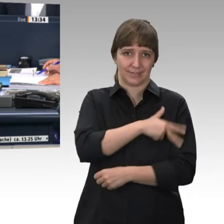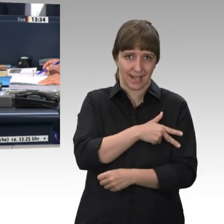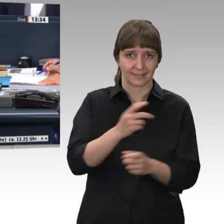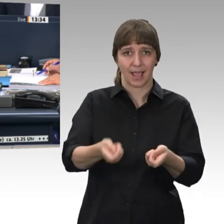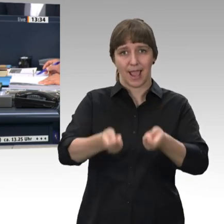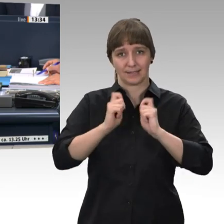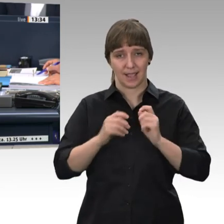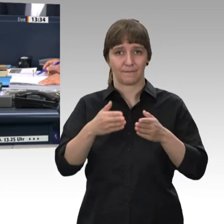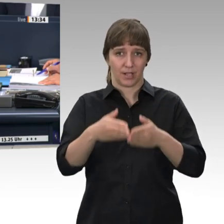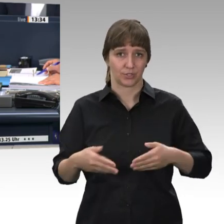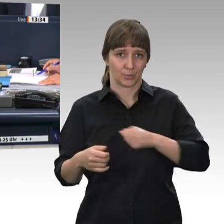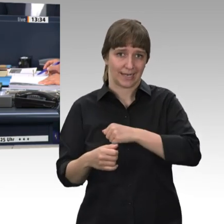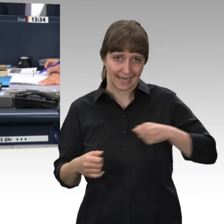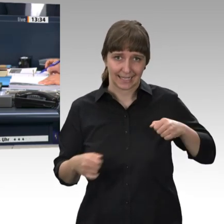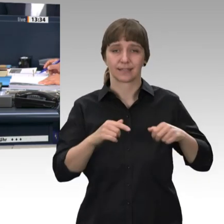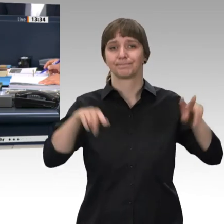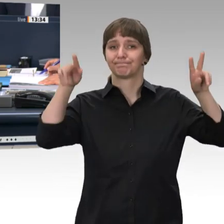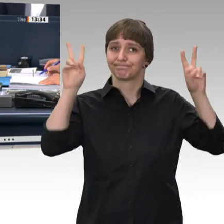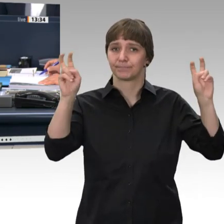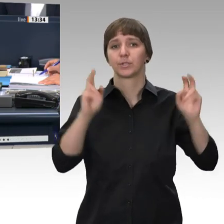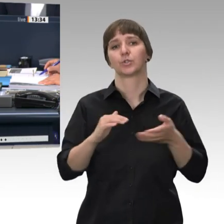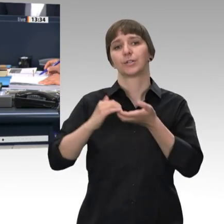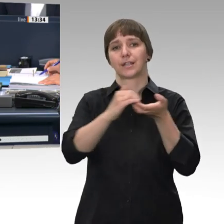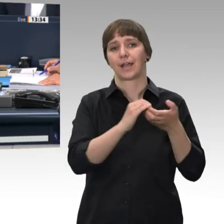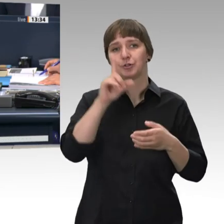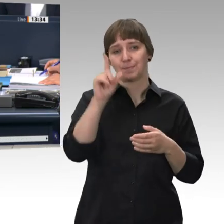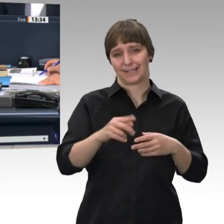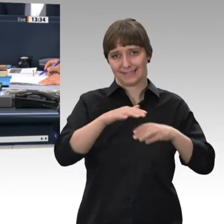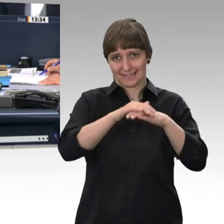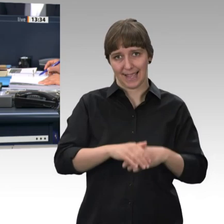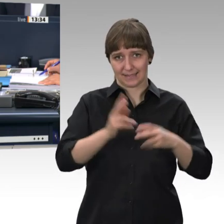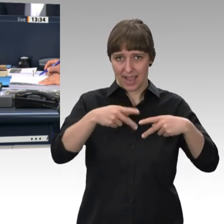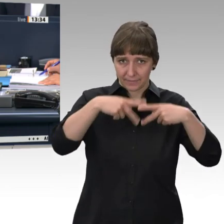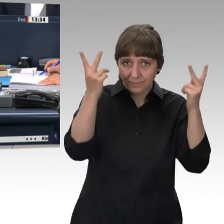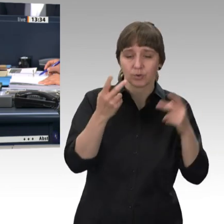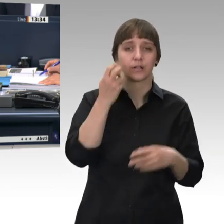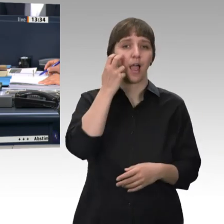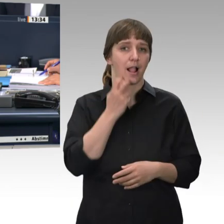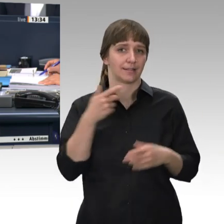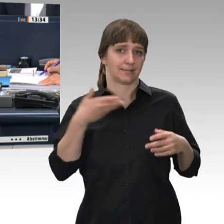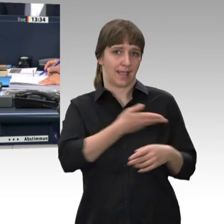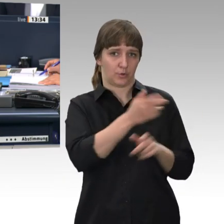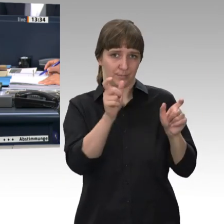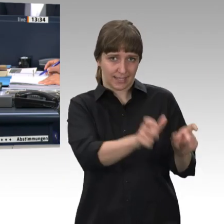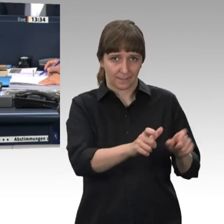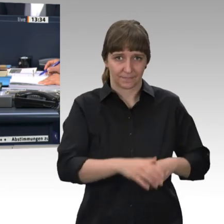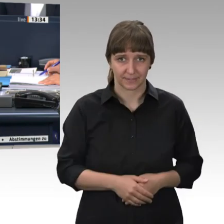Die Linke mit dem Titel Solidarische Mindestrente einführen, Altersarmut wirksam bekämpfen und das Rentenniveau anheben.